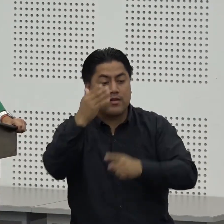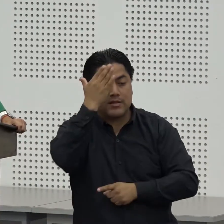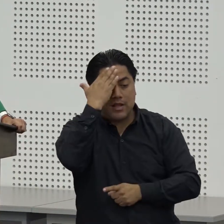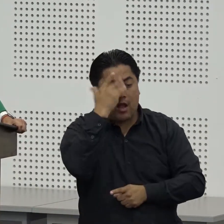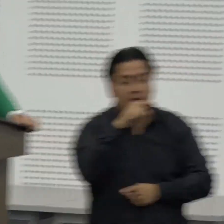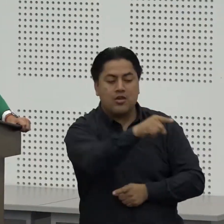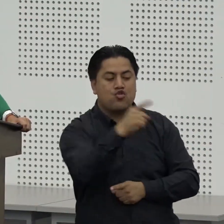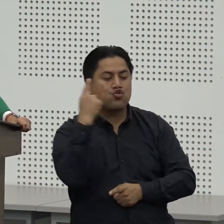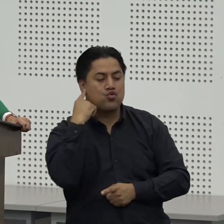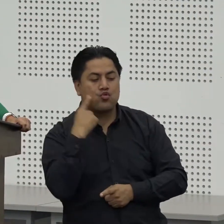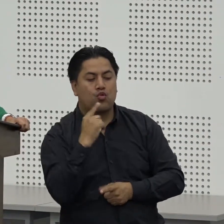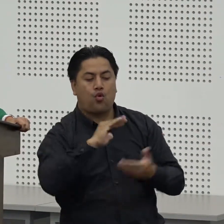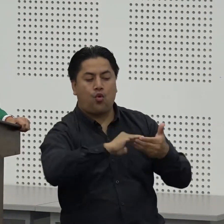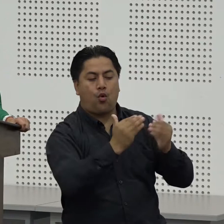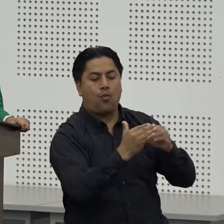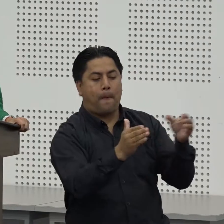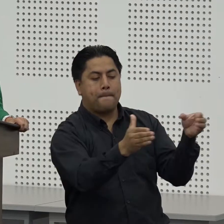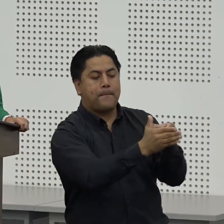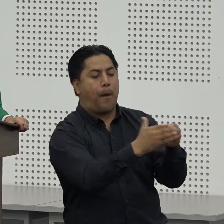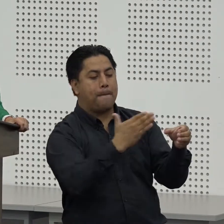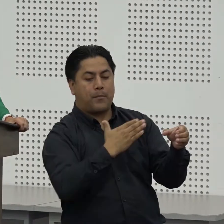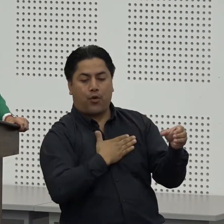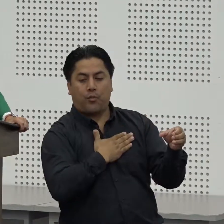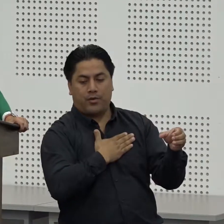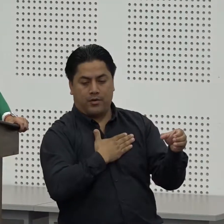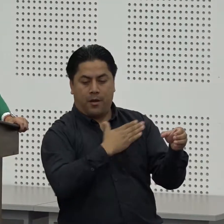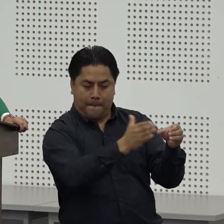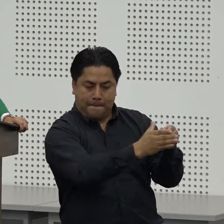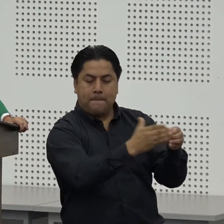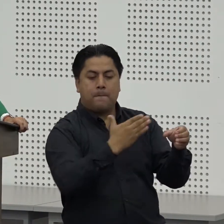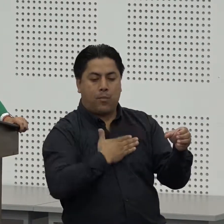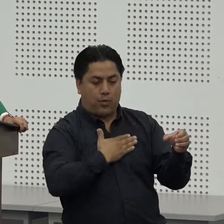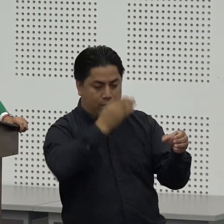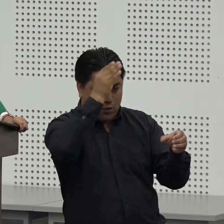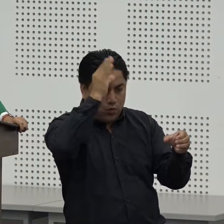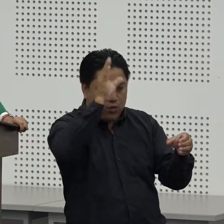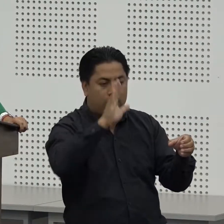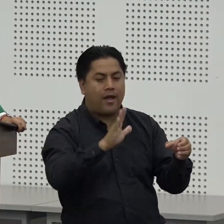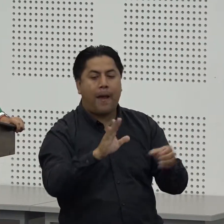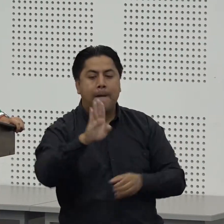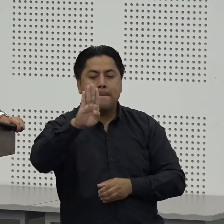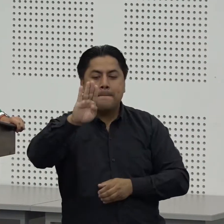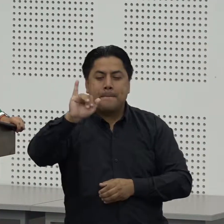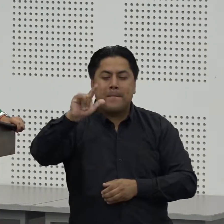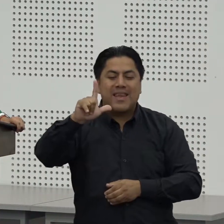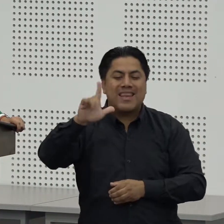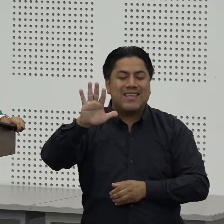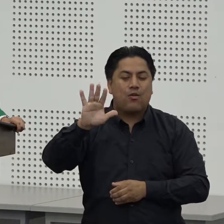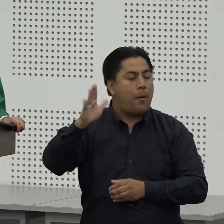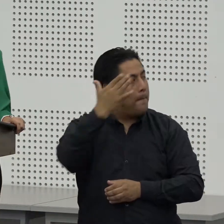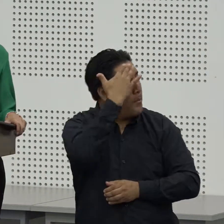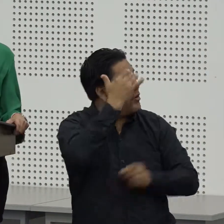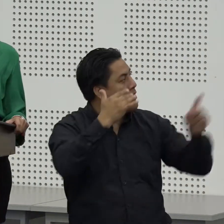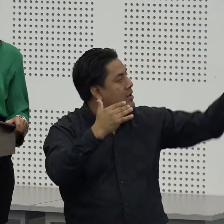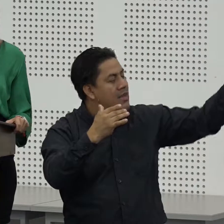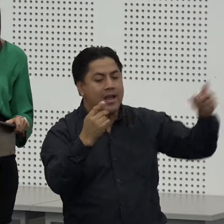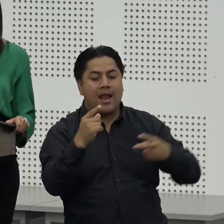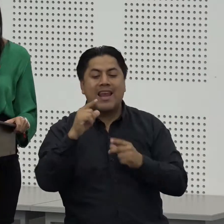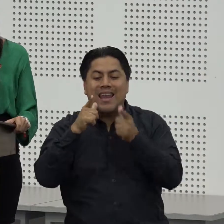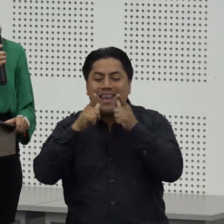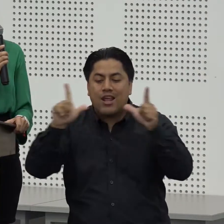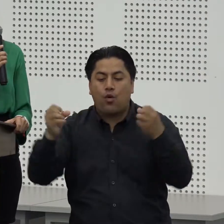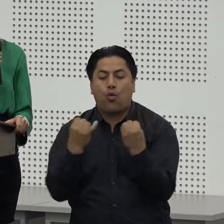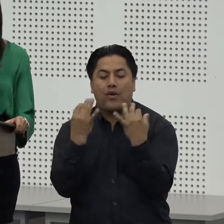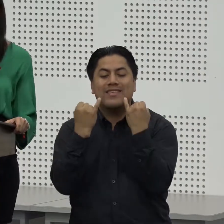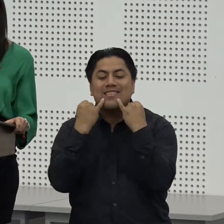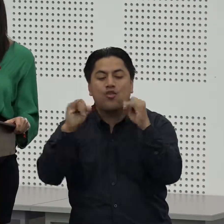comunidad que forma parte del territorio nacional y bilingüe porque reconoce la utilización de dos lenguas